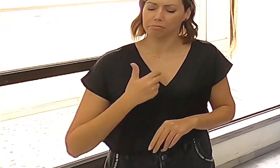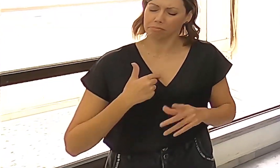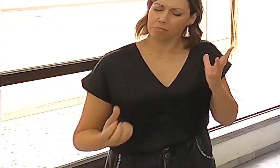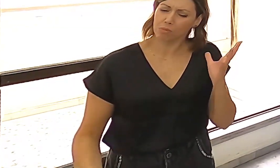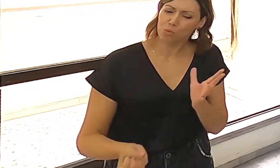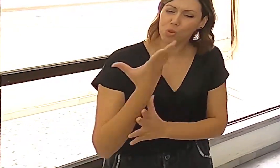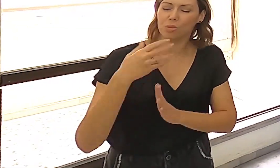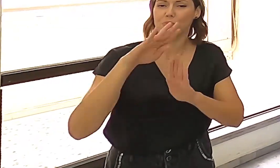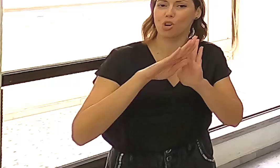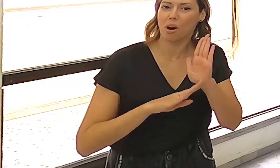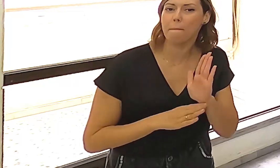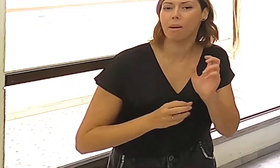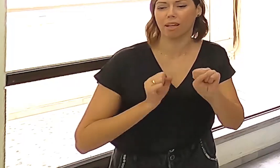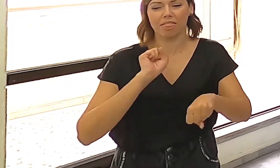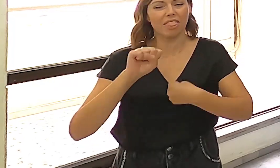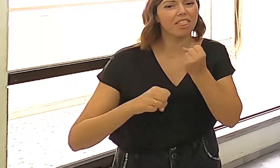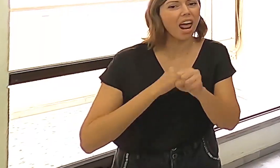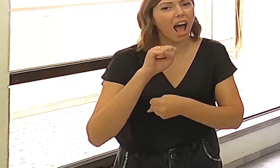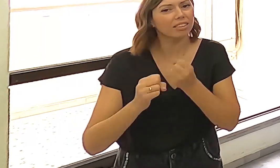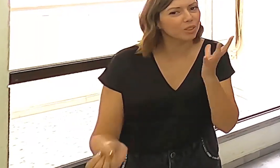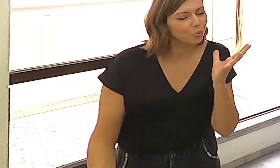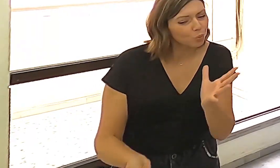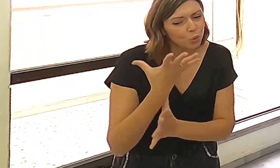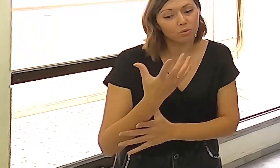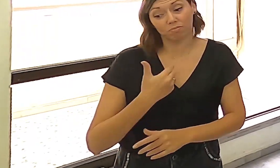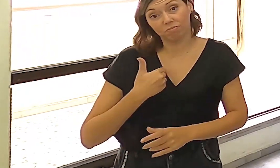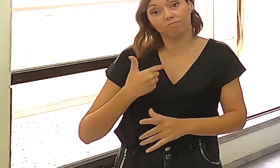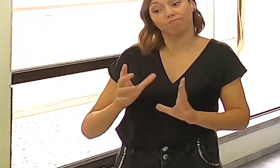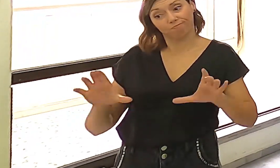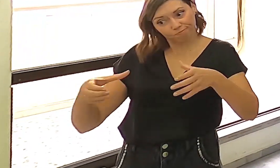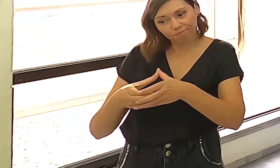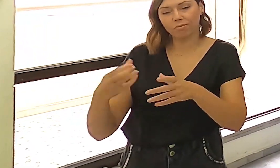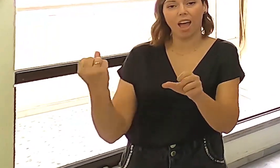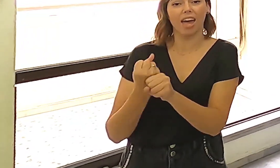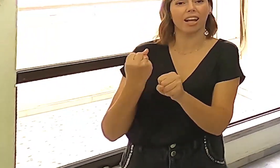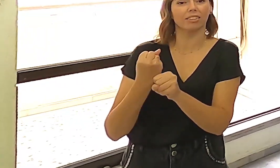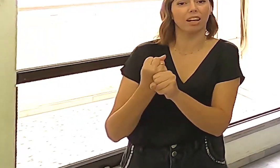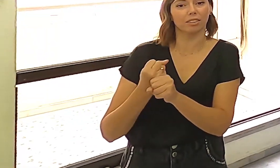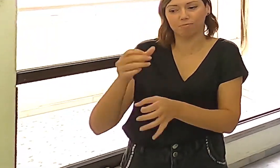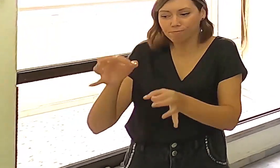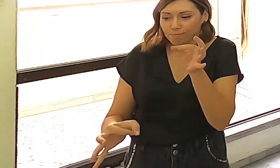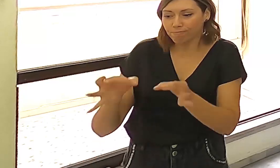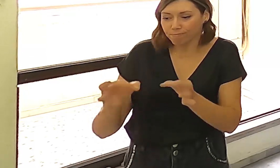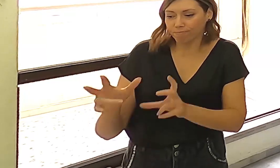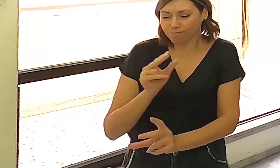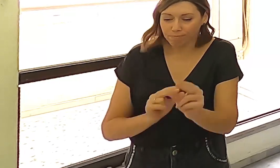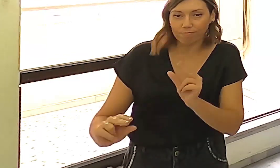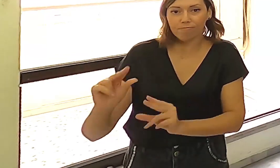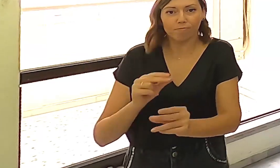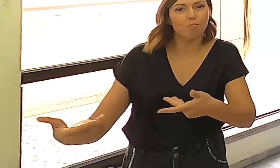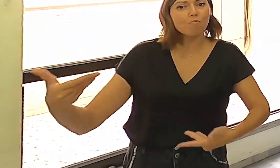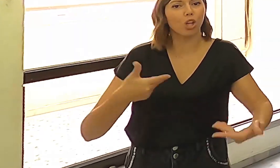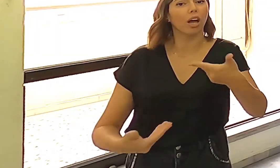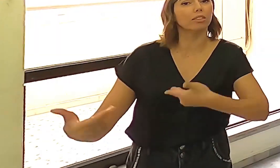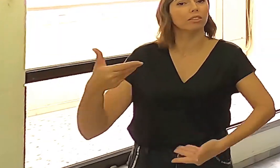δράσεις, έχουμε συμπράξεις, έχουμε δημιουργήσει ομάδα εργασίας η οποία κοιτάει πώς μπορούμε εμείς να γίνουμε πιο φιλικοί,